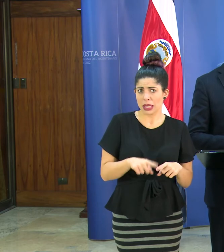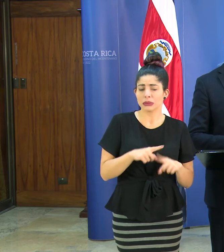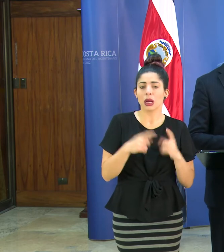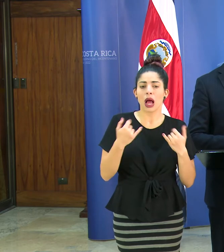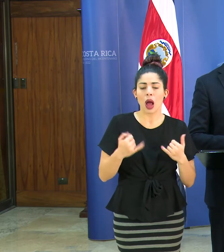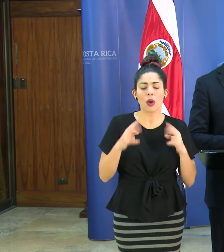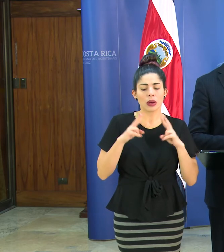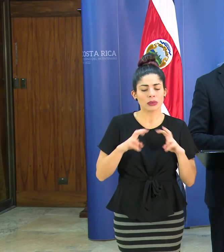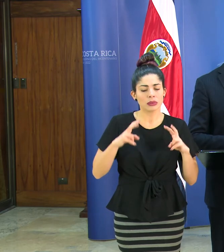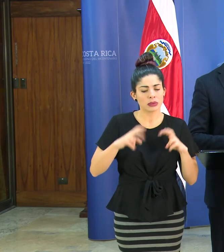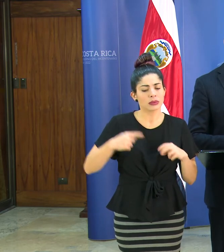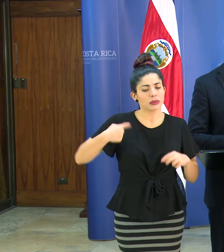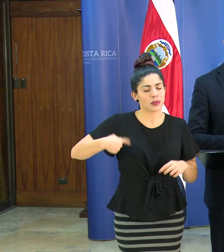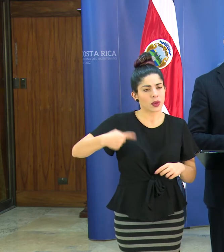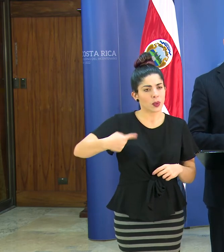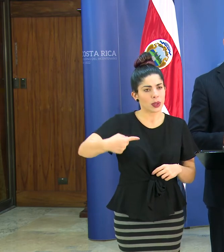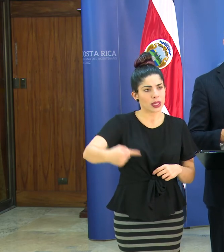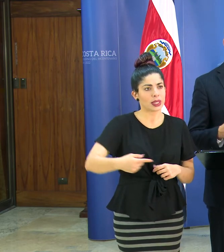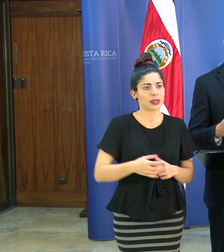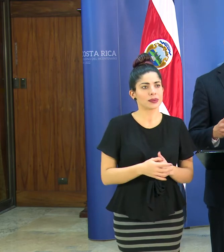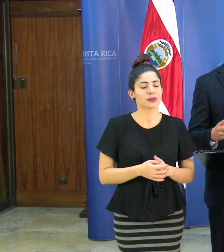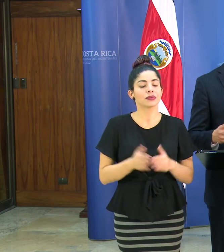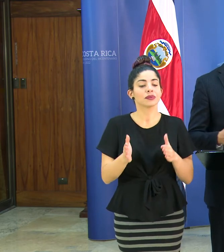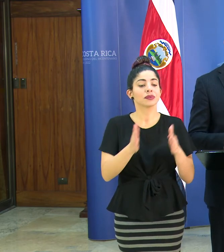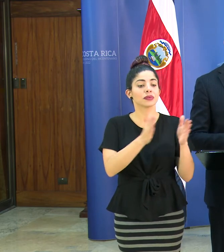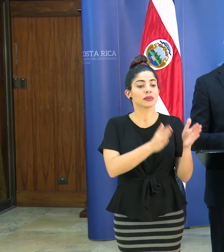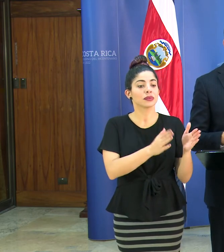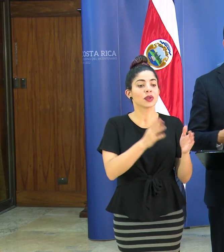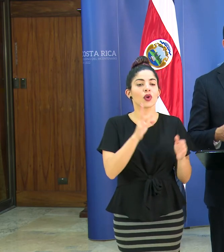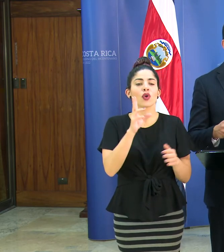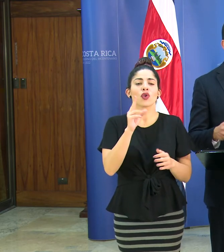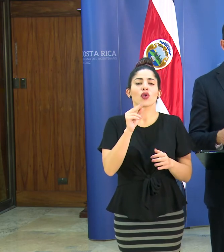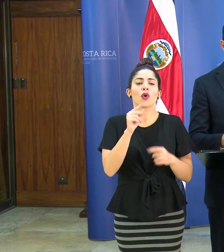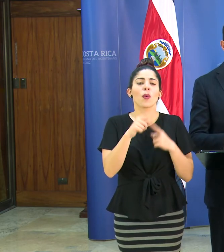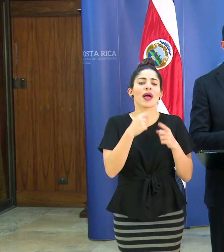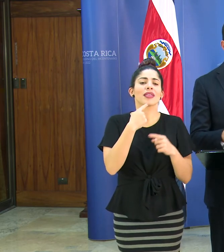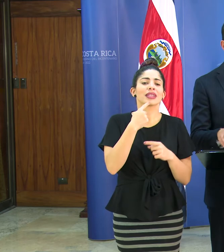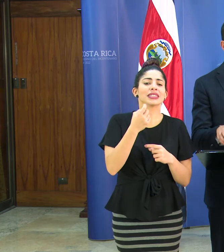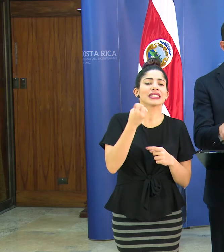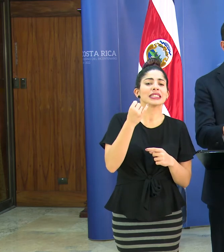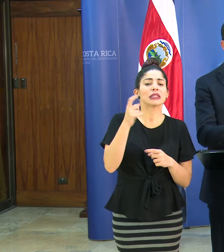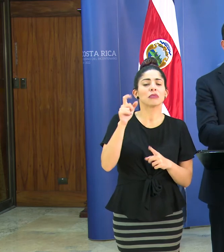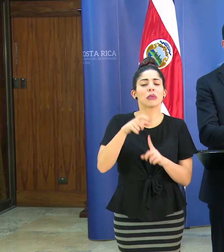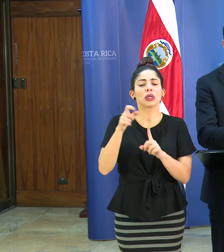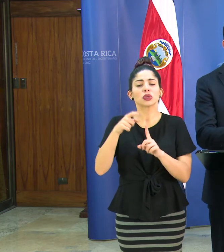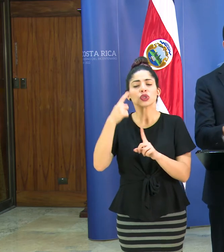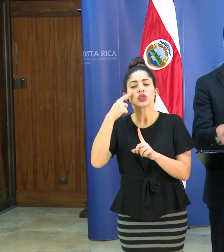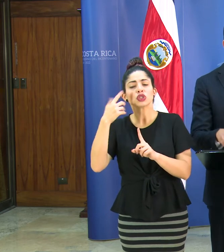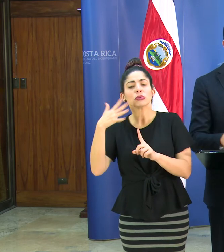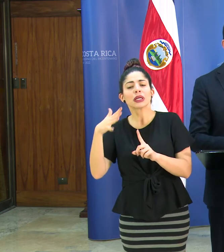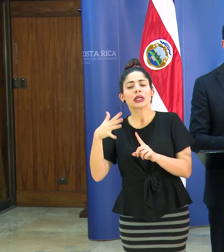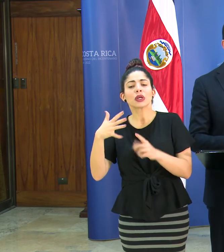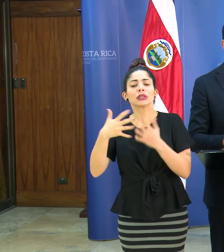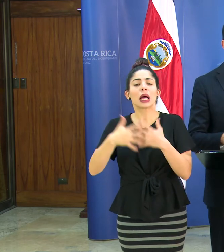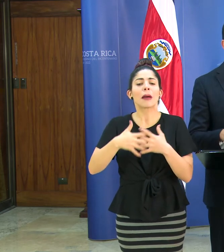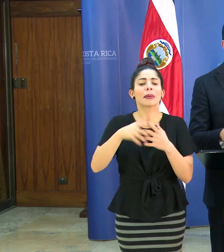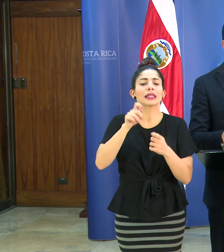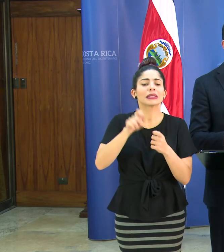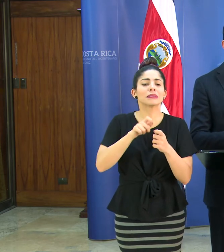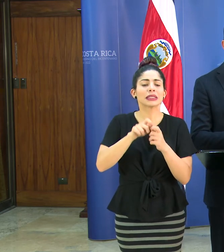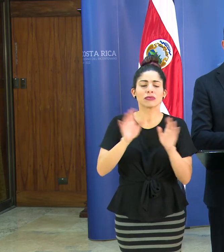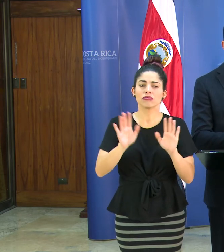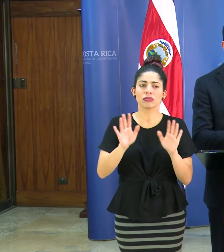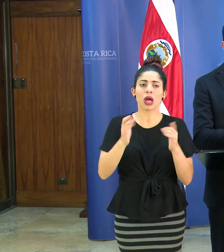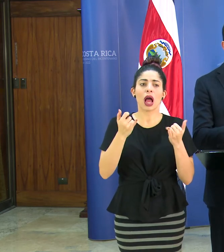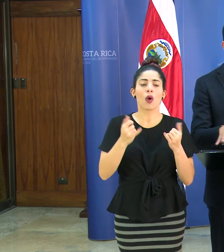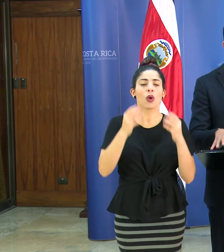analizando constantemente con respecto yo no voy a decir aquí si hay afectación de sospechosos de empresas particulares o lo que estamos